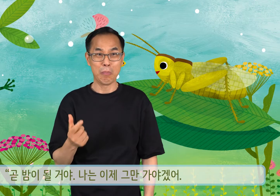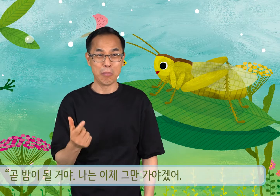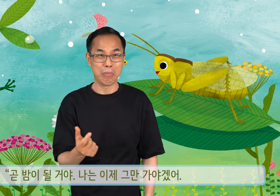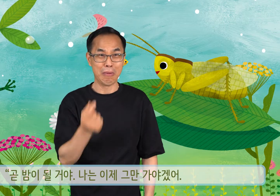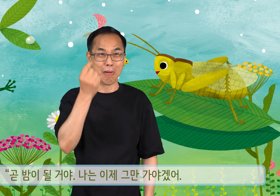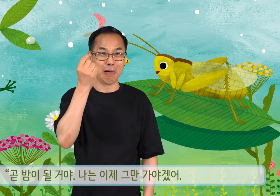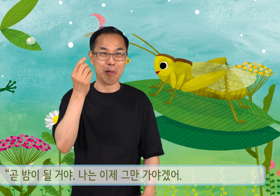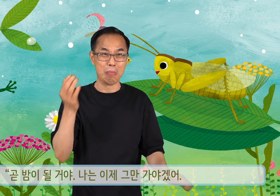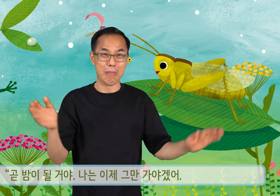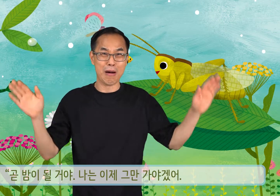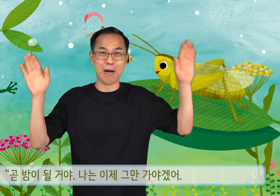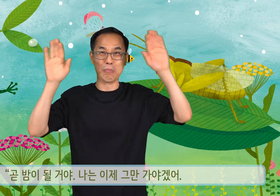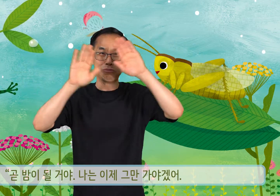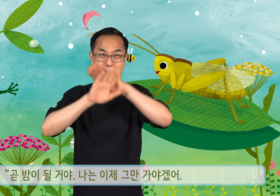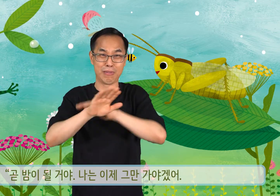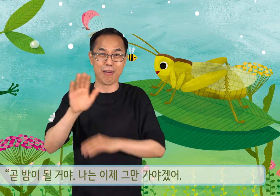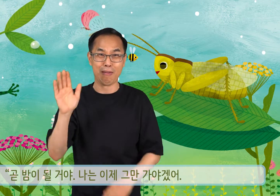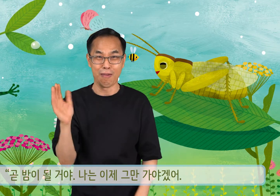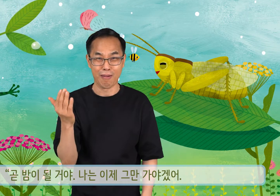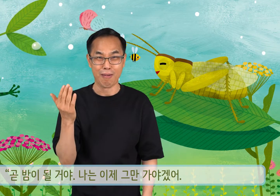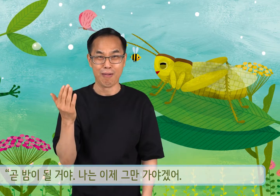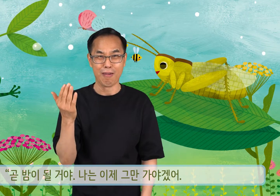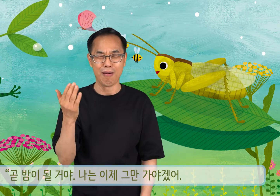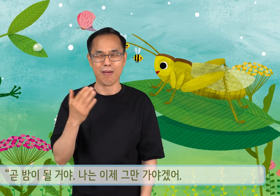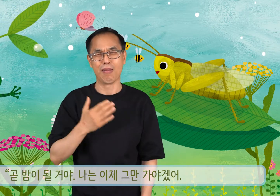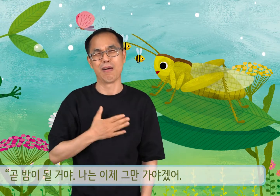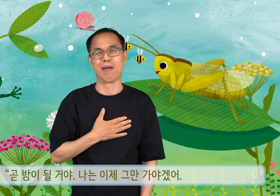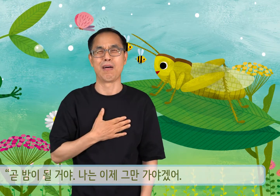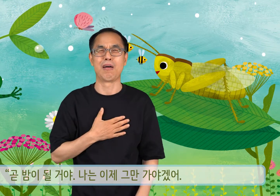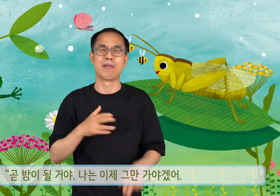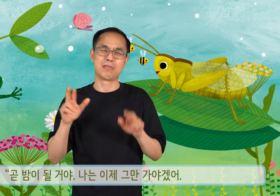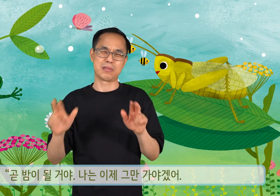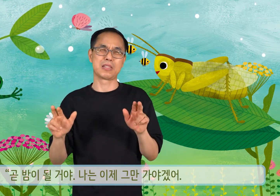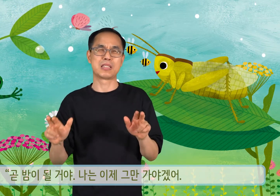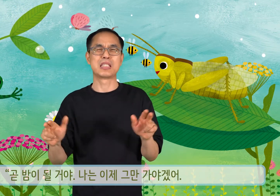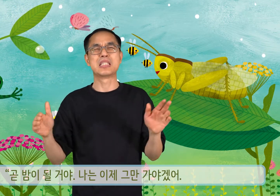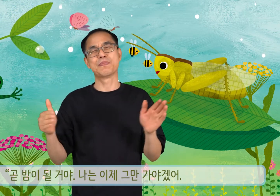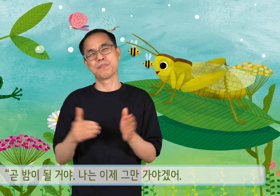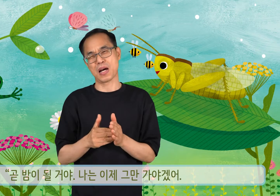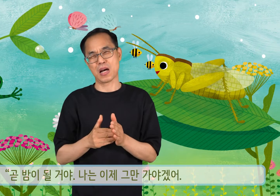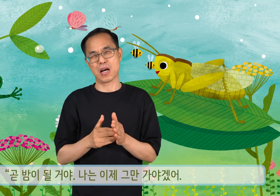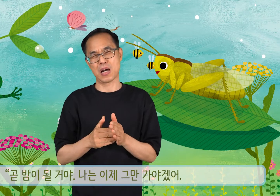곧 밤이 될 거야. 나는 이제 그만 가야겠어.